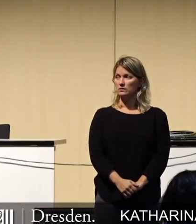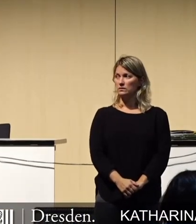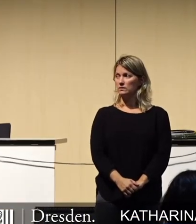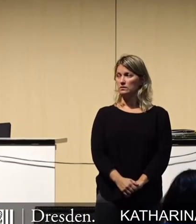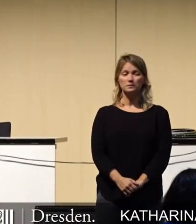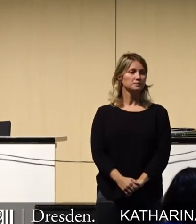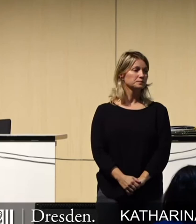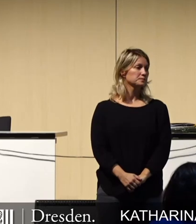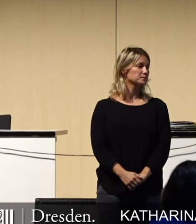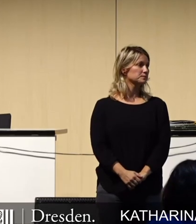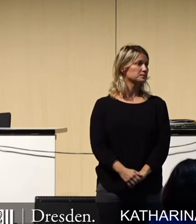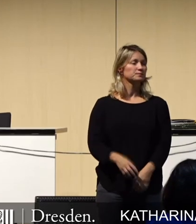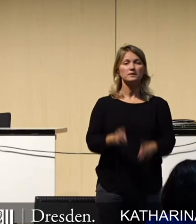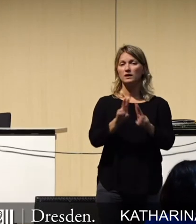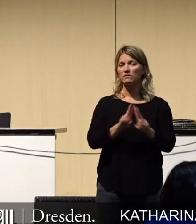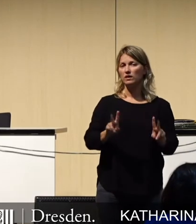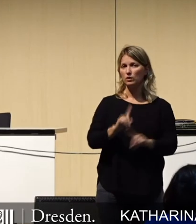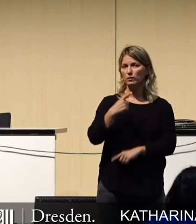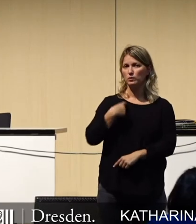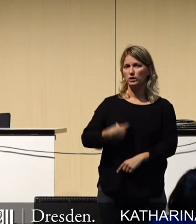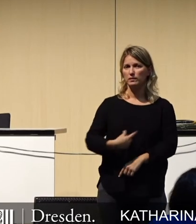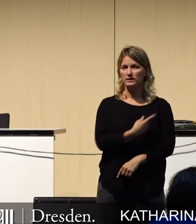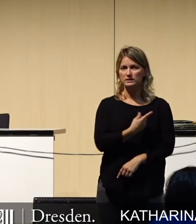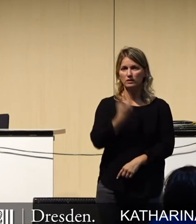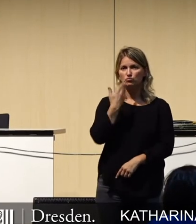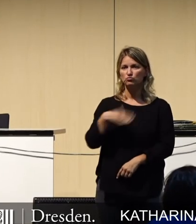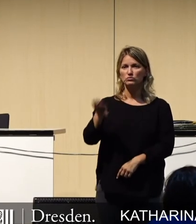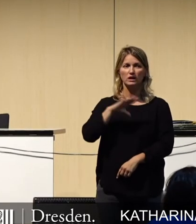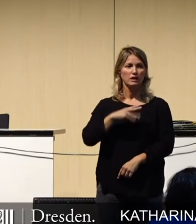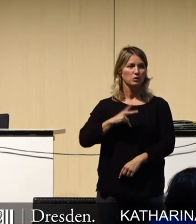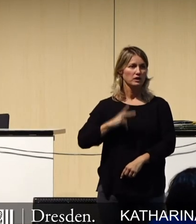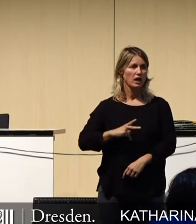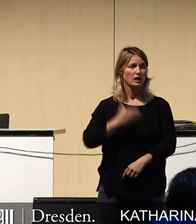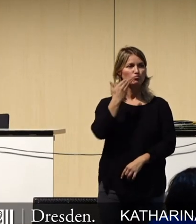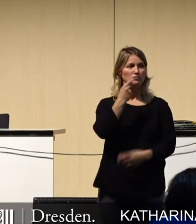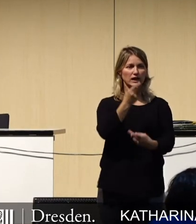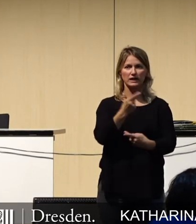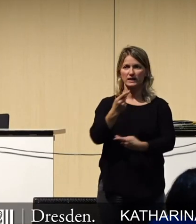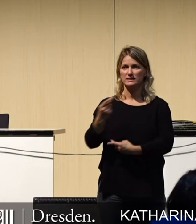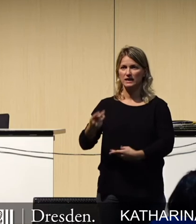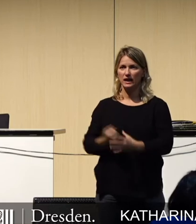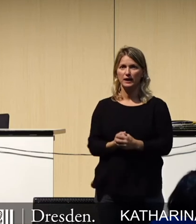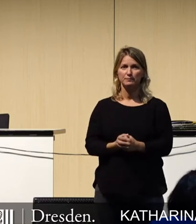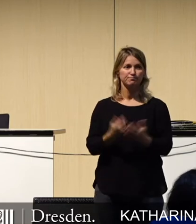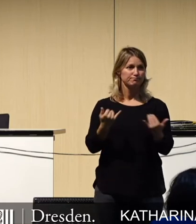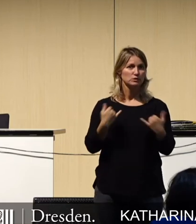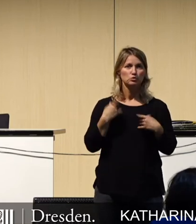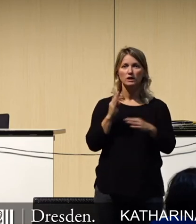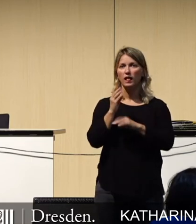Sehr geehrter Herr Oberbürgermeister, sehr geehrte Damen und Herren, liebe Gäste hier und im Netz.